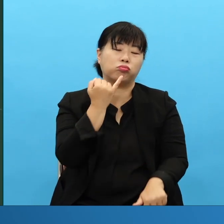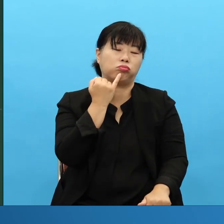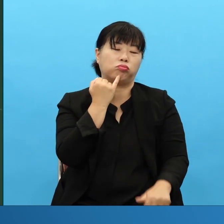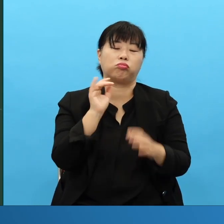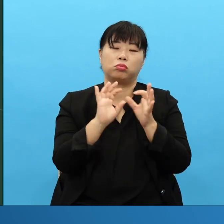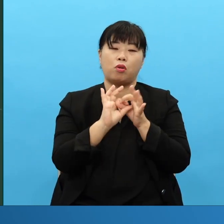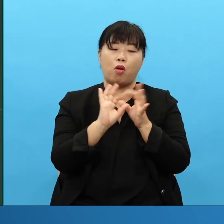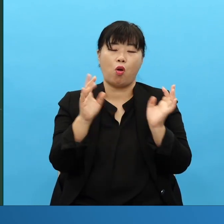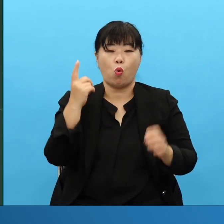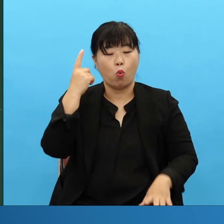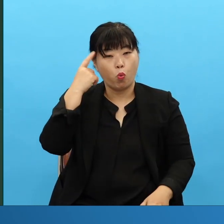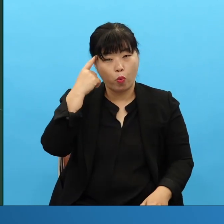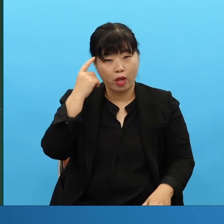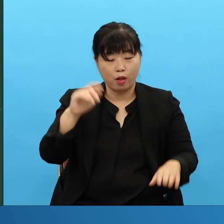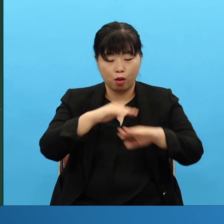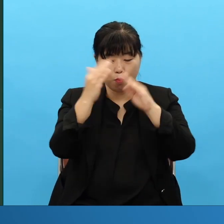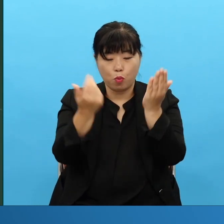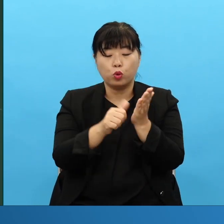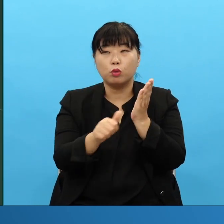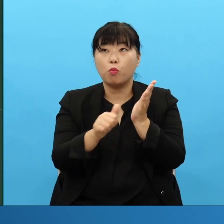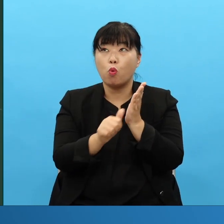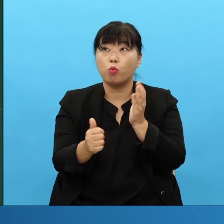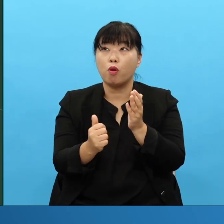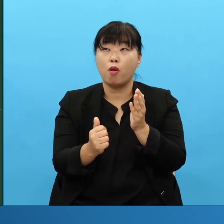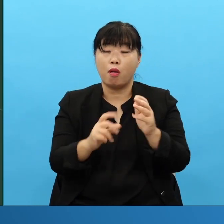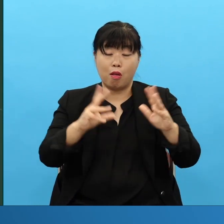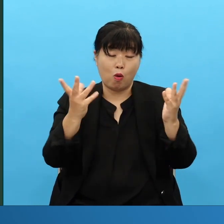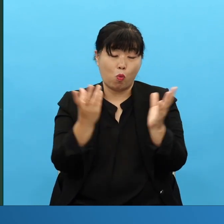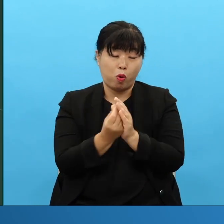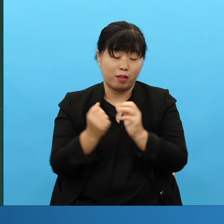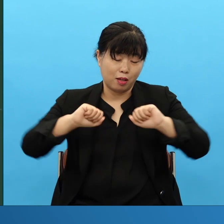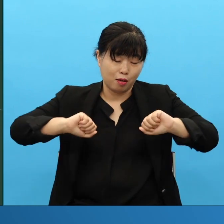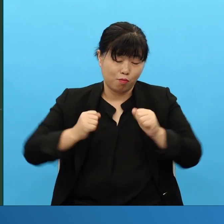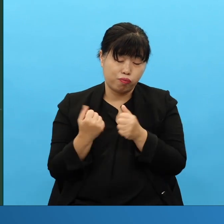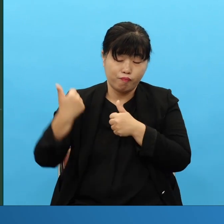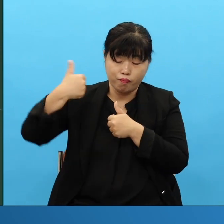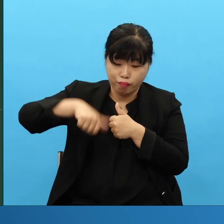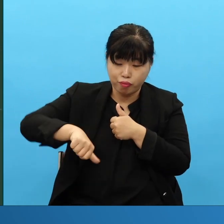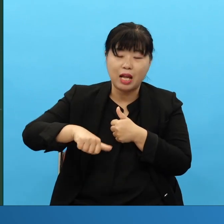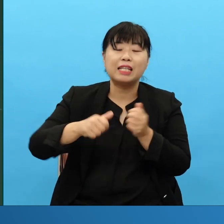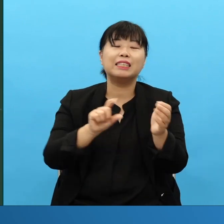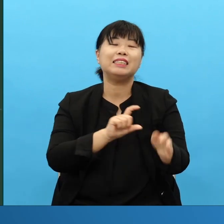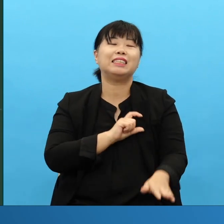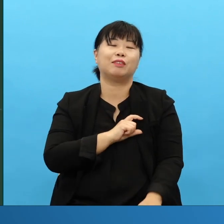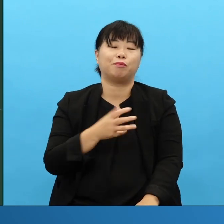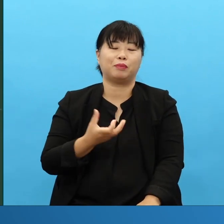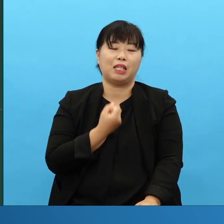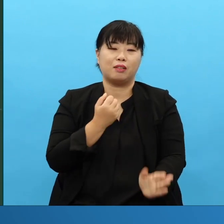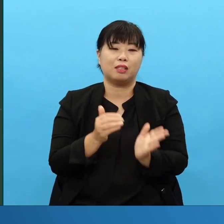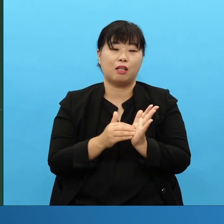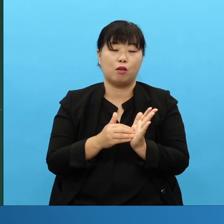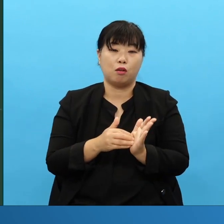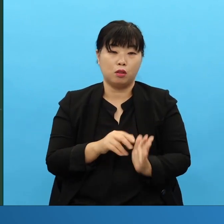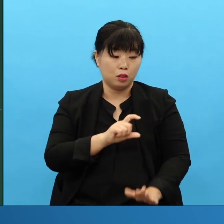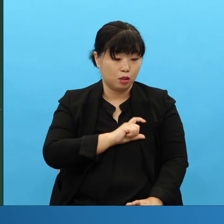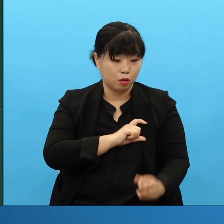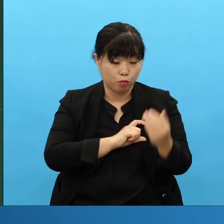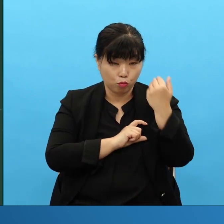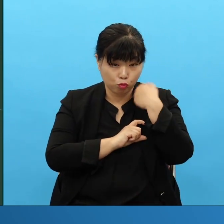만물을 복종케 하는 그 이름 여러분 갖고 있습니다 그 이름이 언제 쓰임 받겠습니까